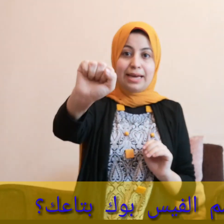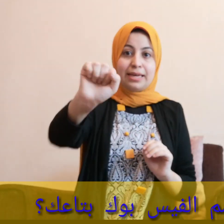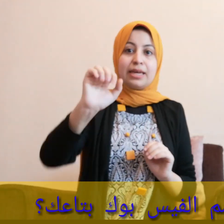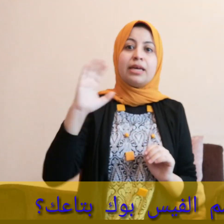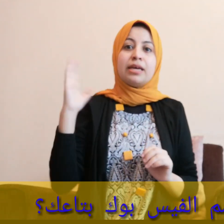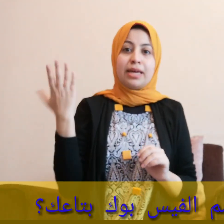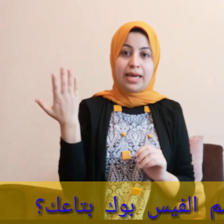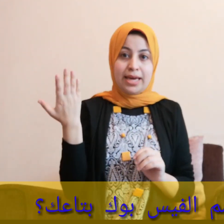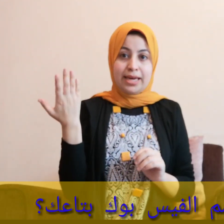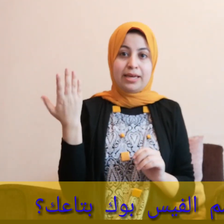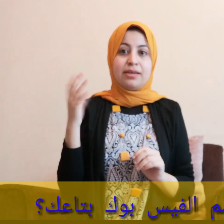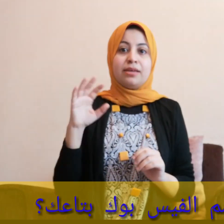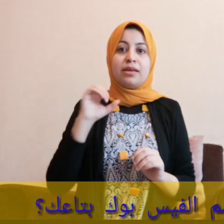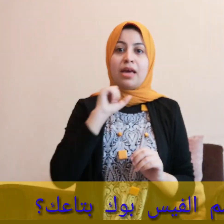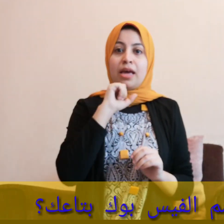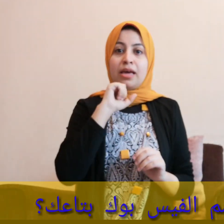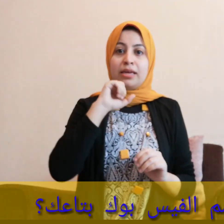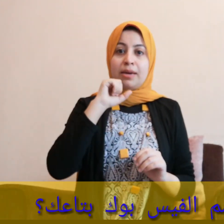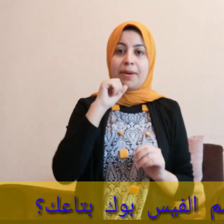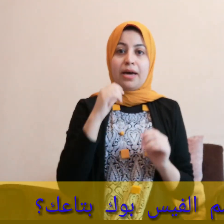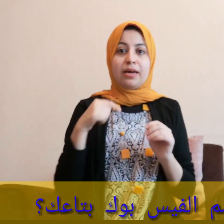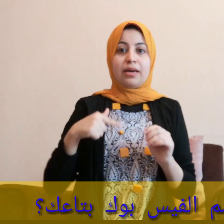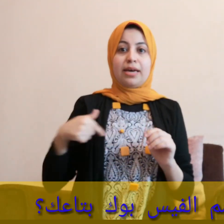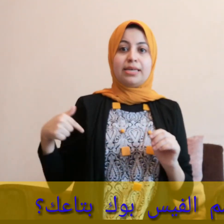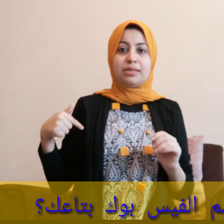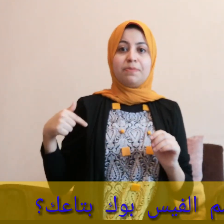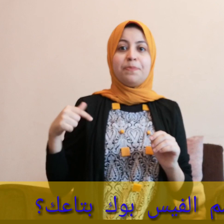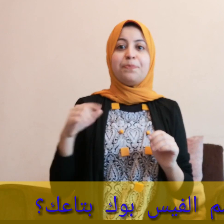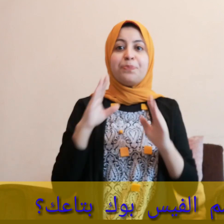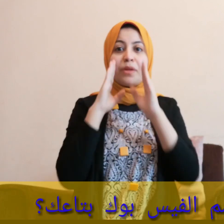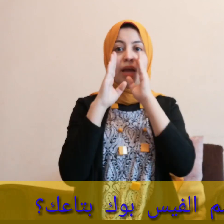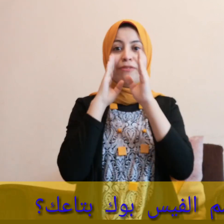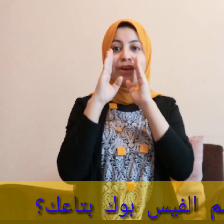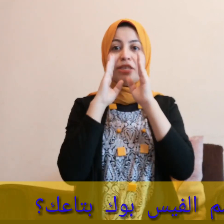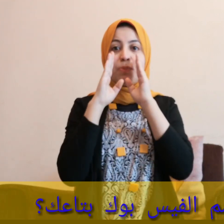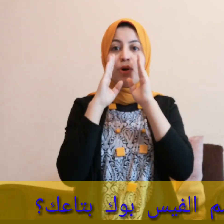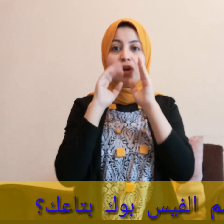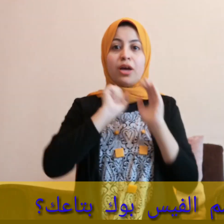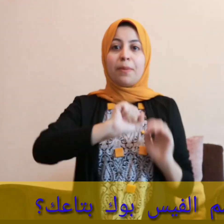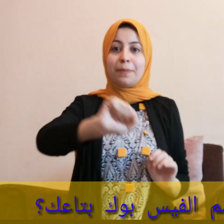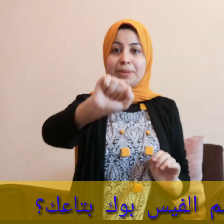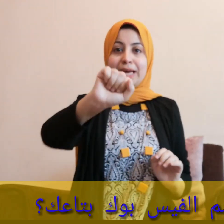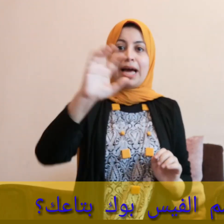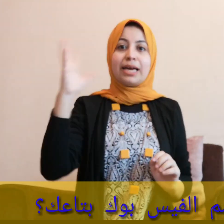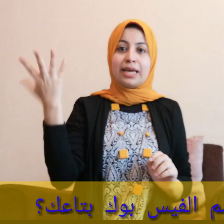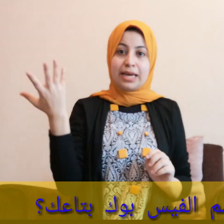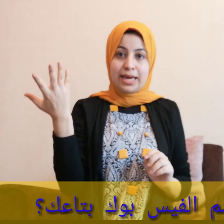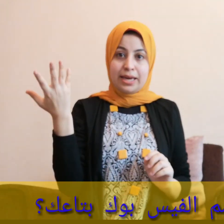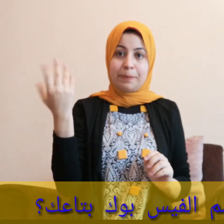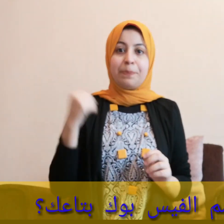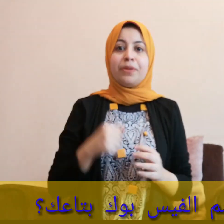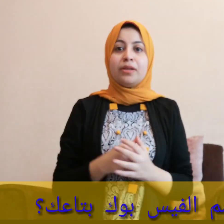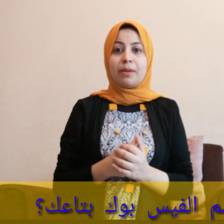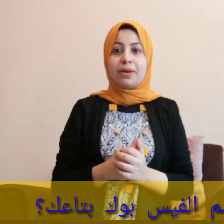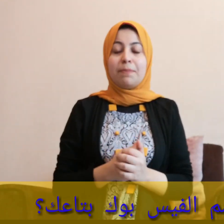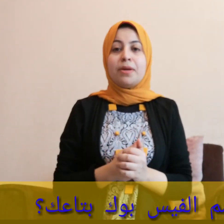بتاعك ايه يامنا اسم الفيسبوك بتاعك ايه تمام